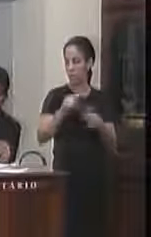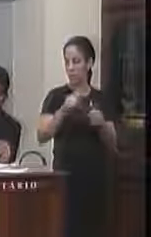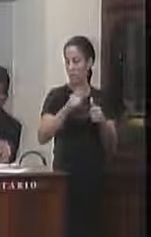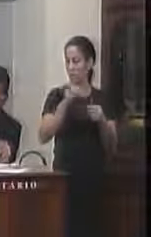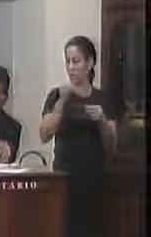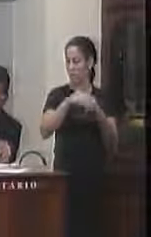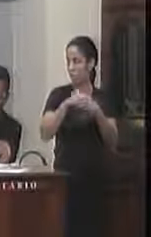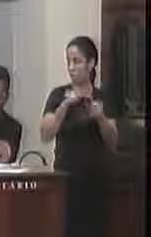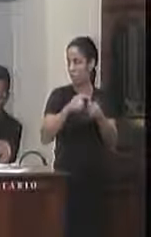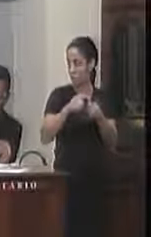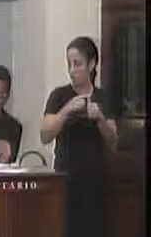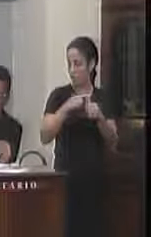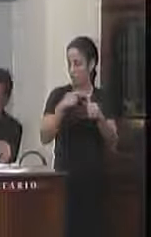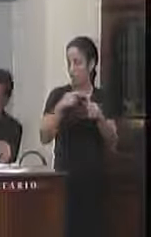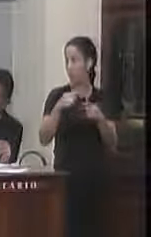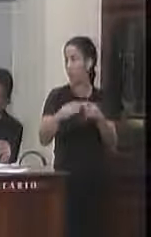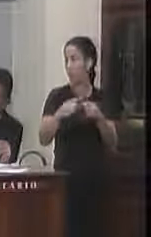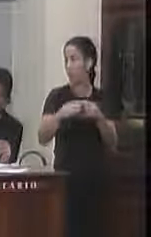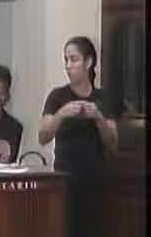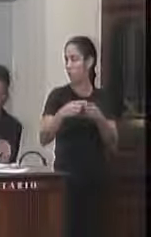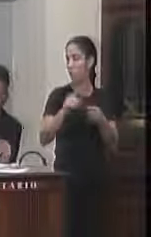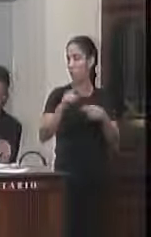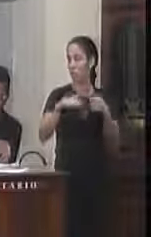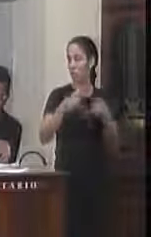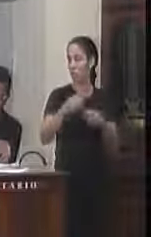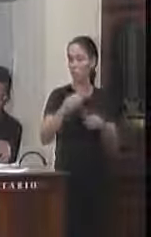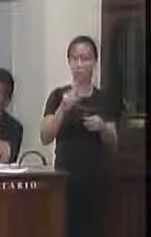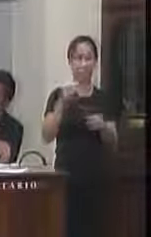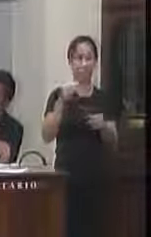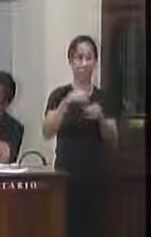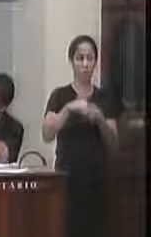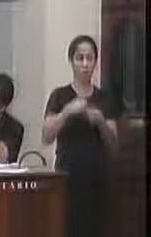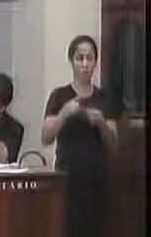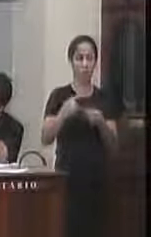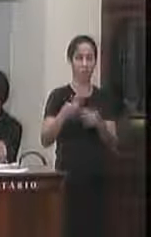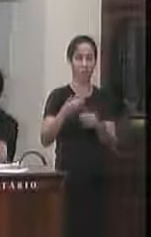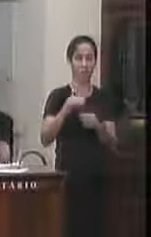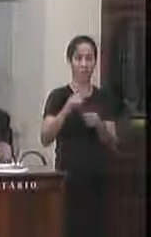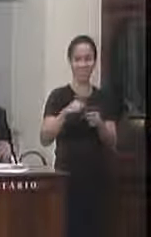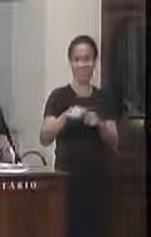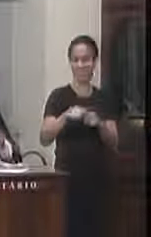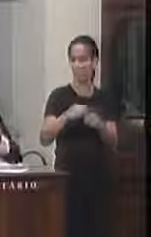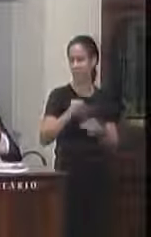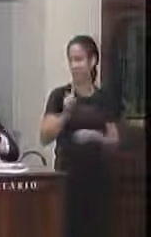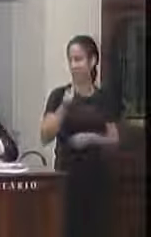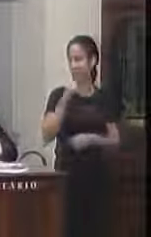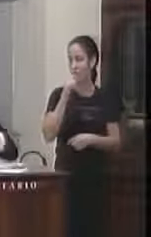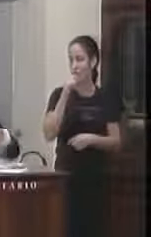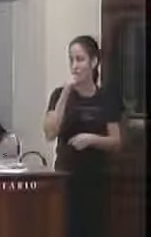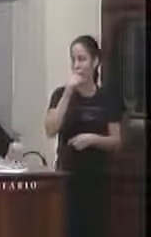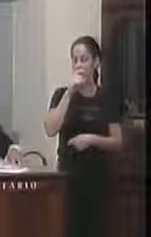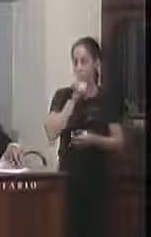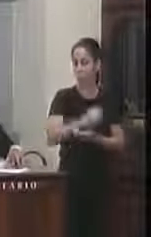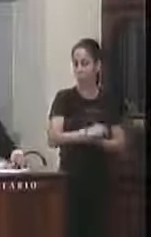emenda do bairro São Cristóvão e o Vila Progresso e a segunda emenda do Parque da Água Fria então